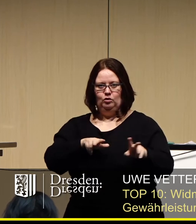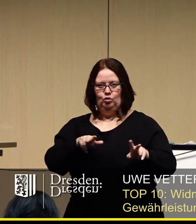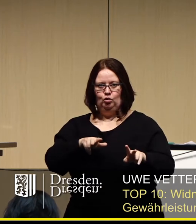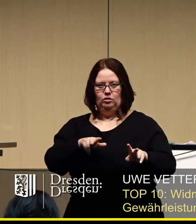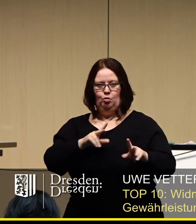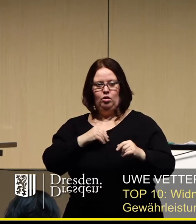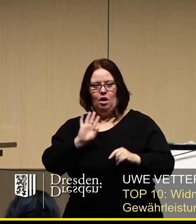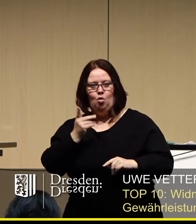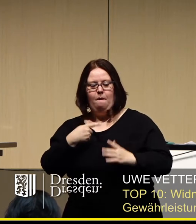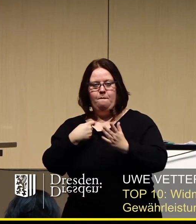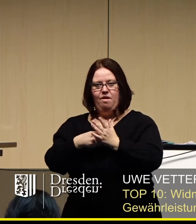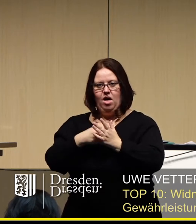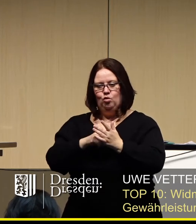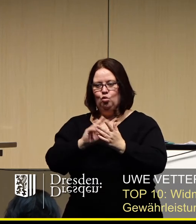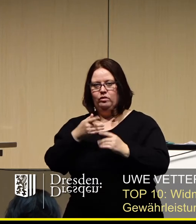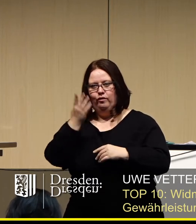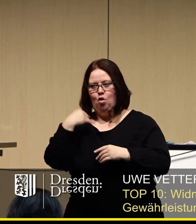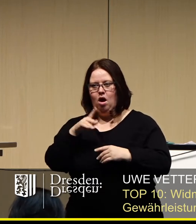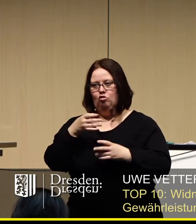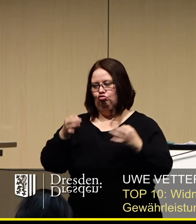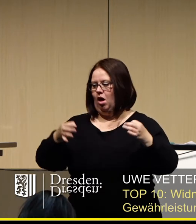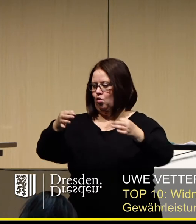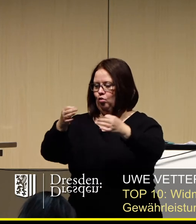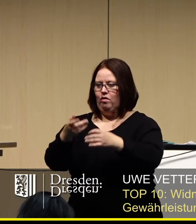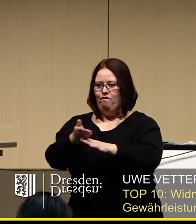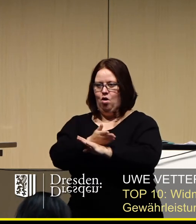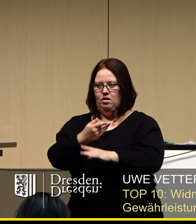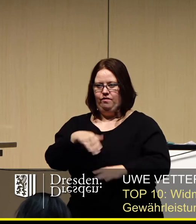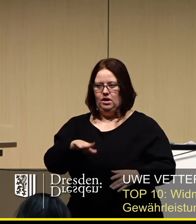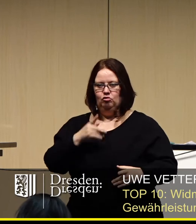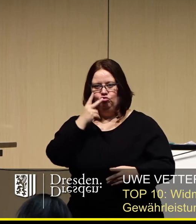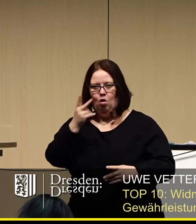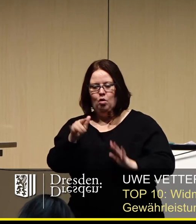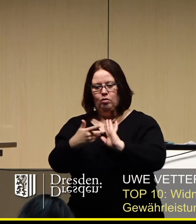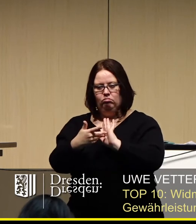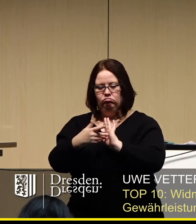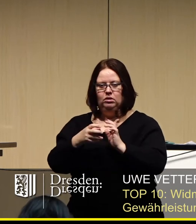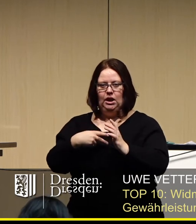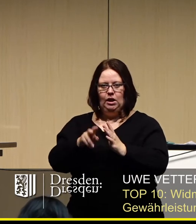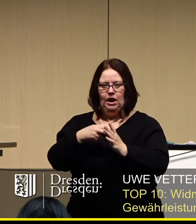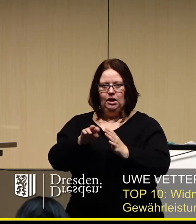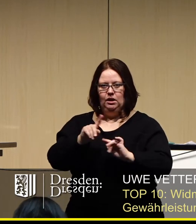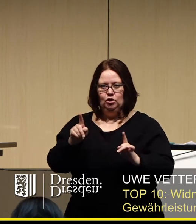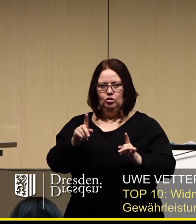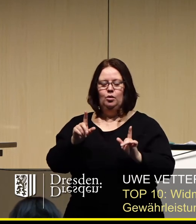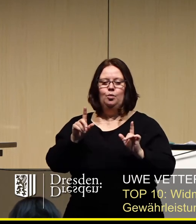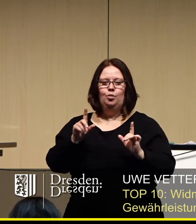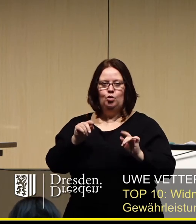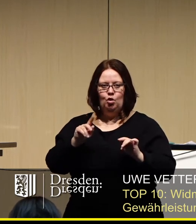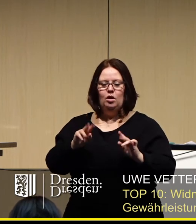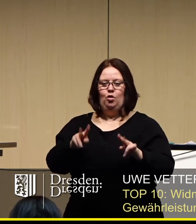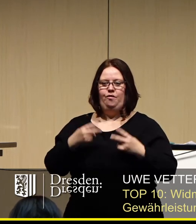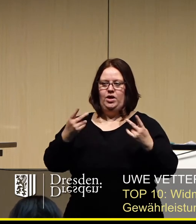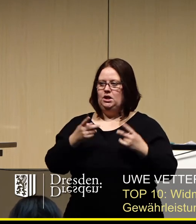entsprechende Bewertungen der einzelnen Standorte vorausgegangen sind, wird deutlich, dass eine Anpassung zum